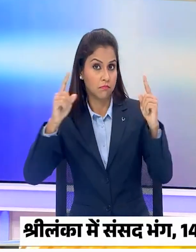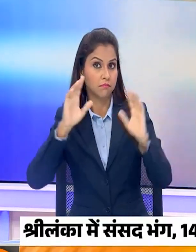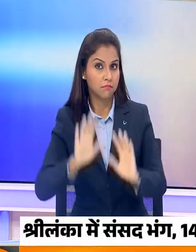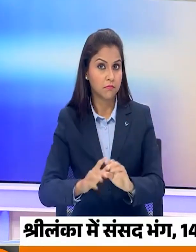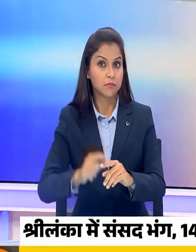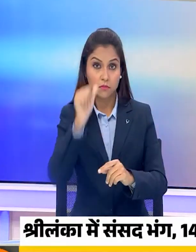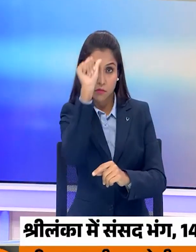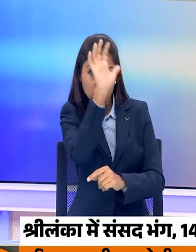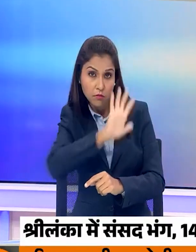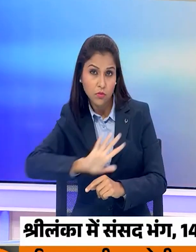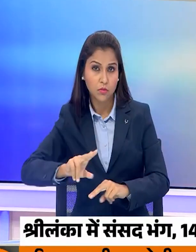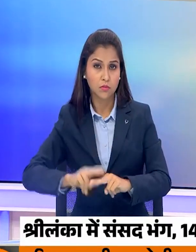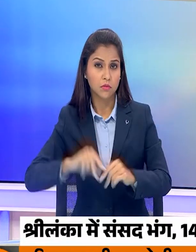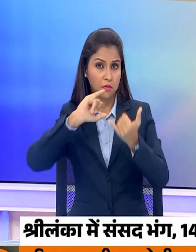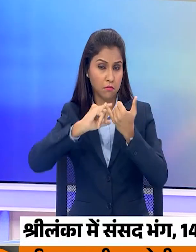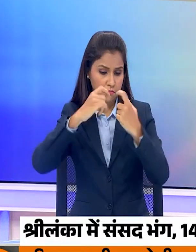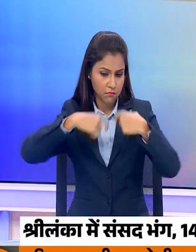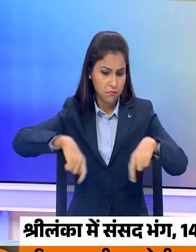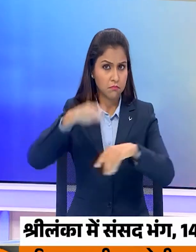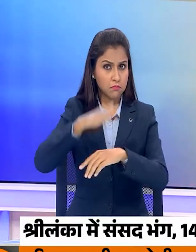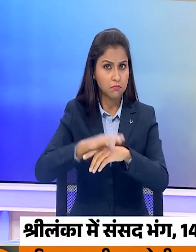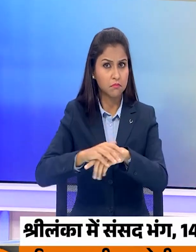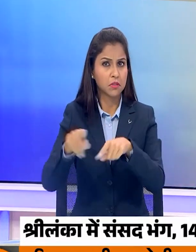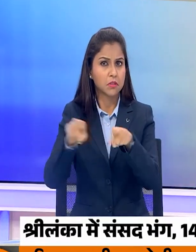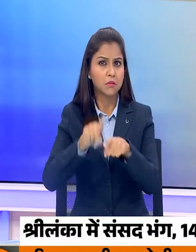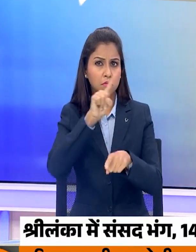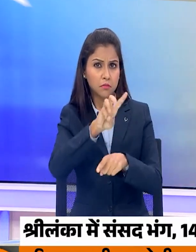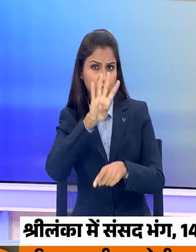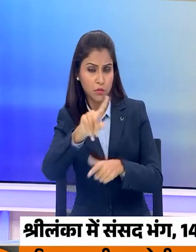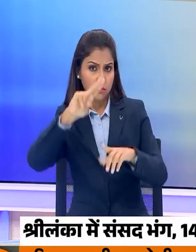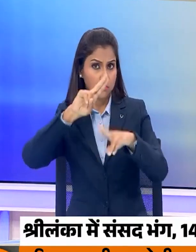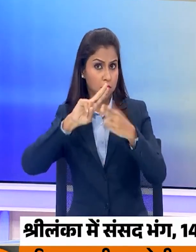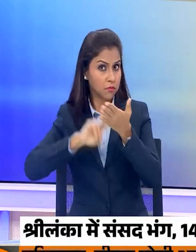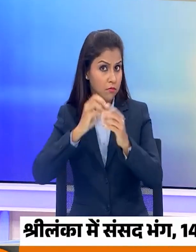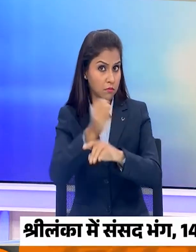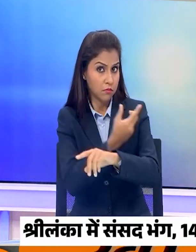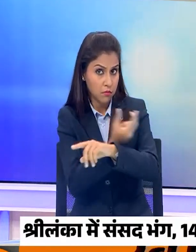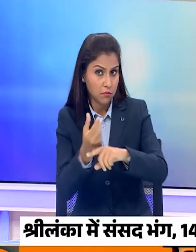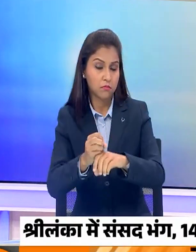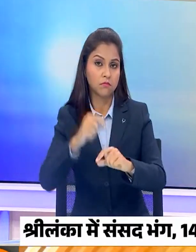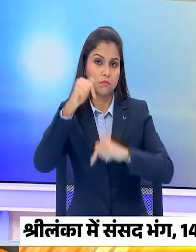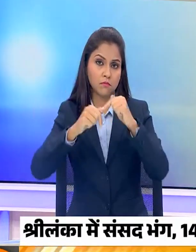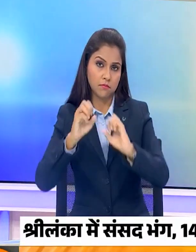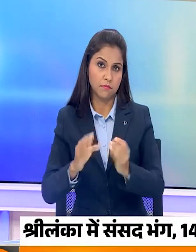देश की संसद की भंग 14 नवंबर को होंगे संसद ये चनाओ